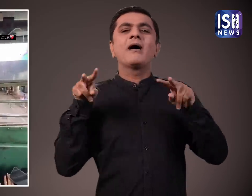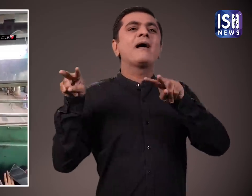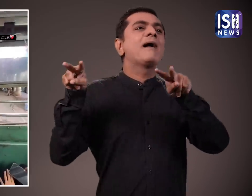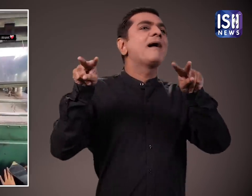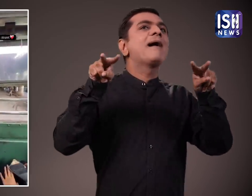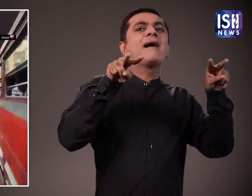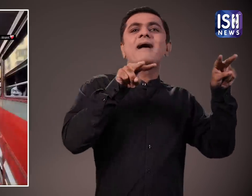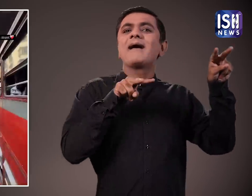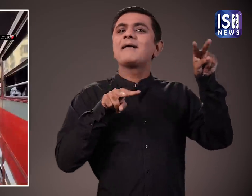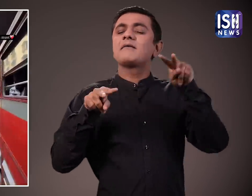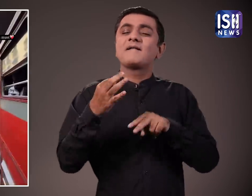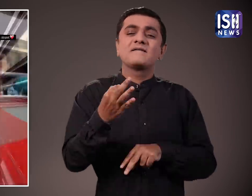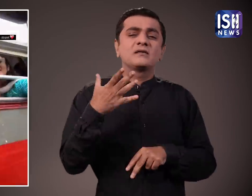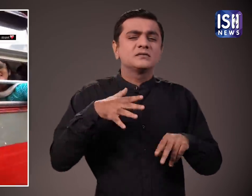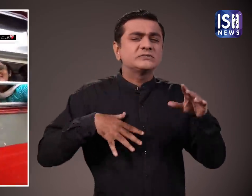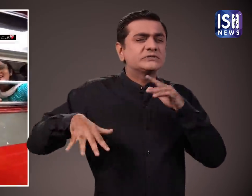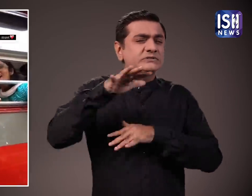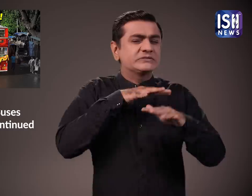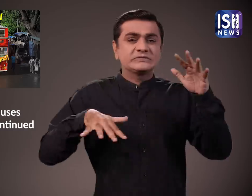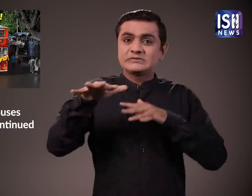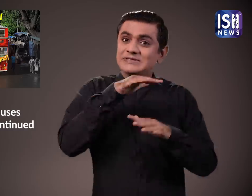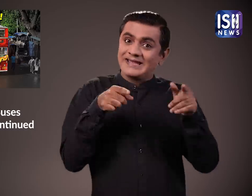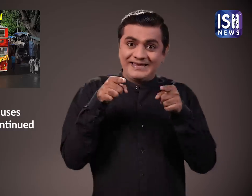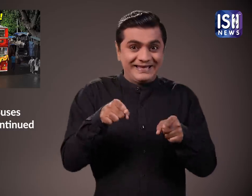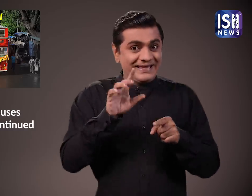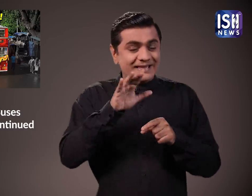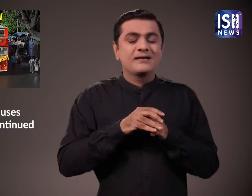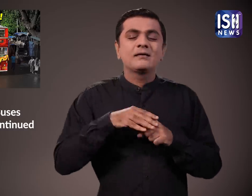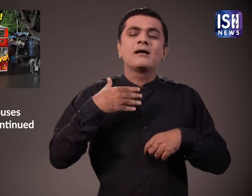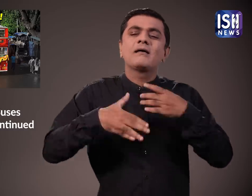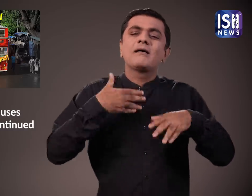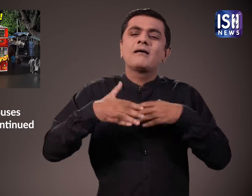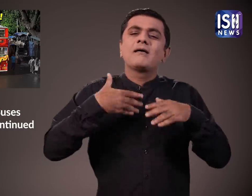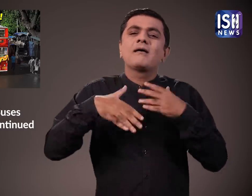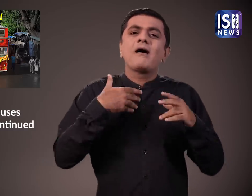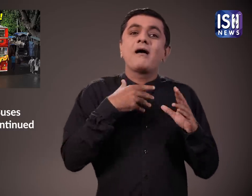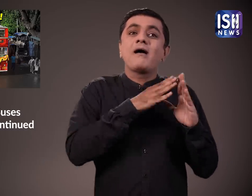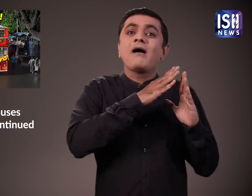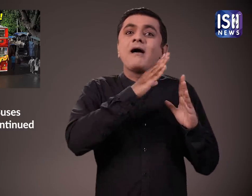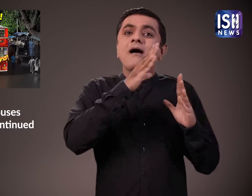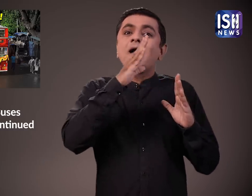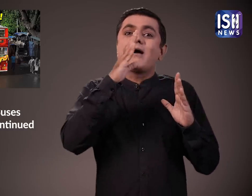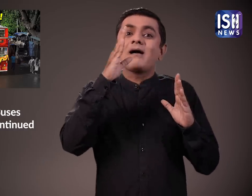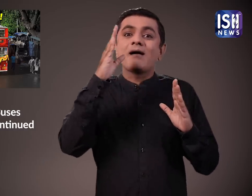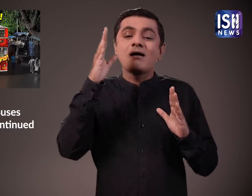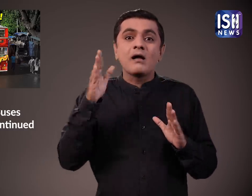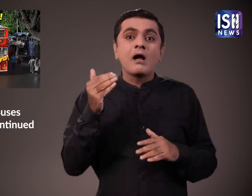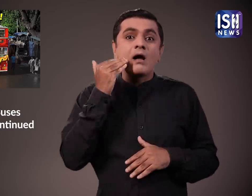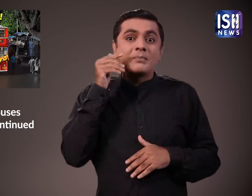एक अनुठा तरीका प्रदान करती थी हाला कि 2022 तक इनकी संक्या घट कर